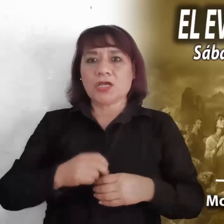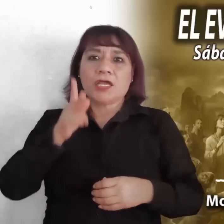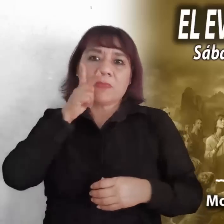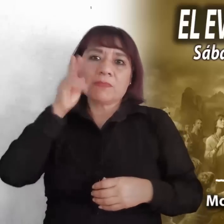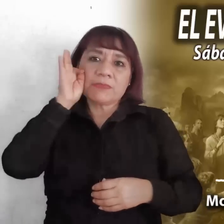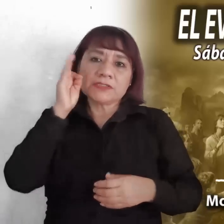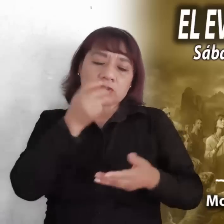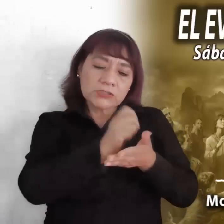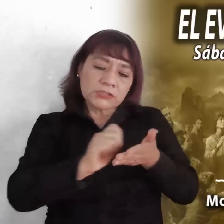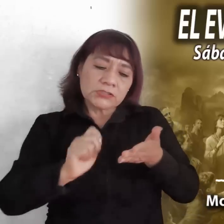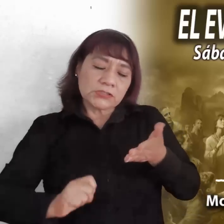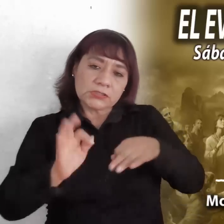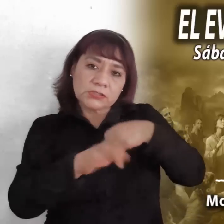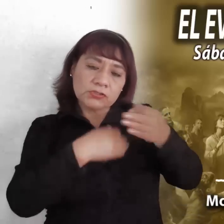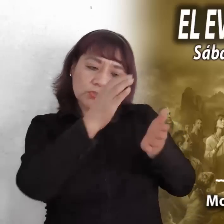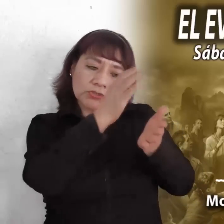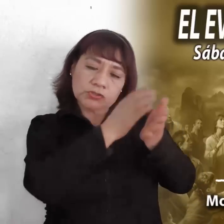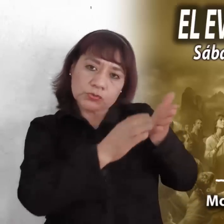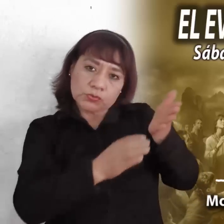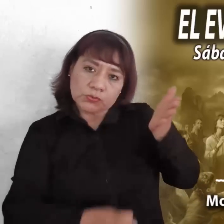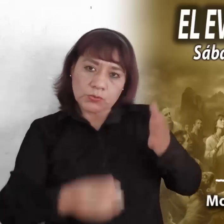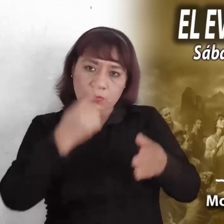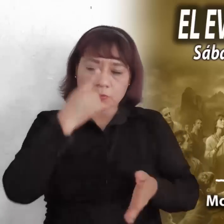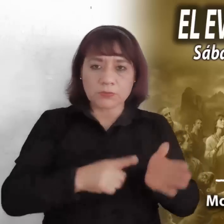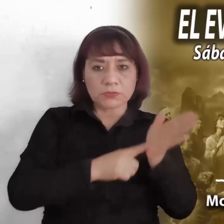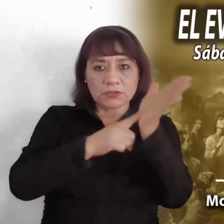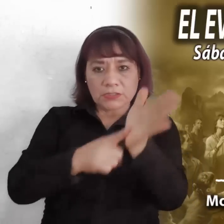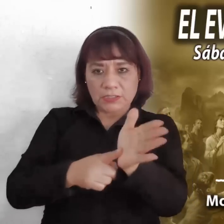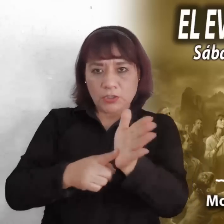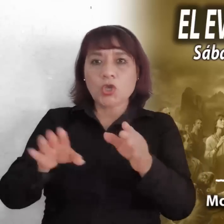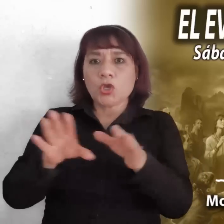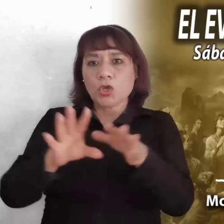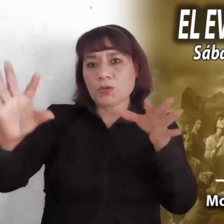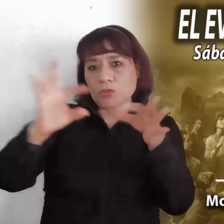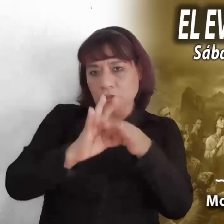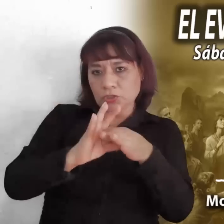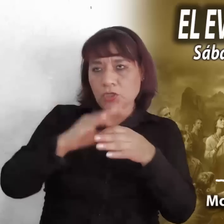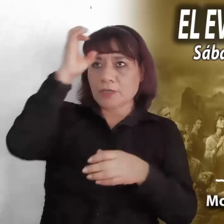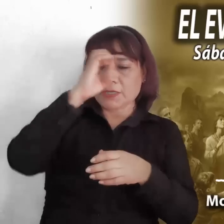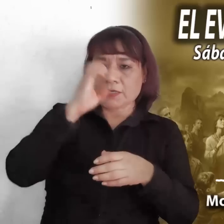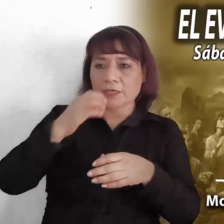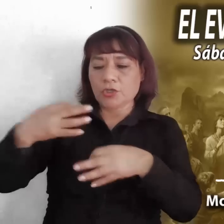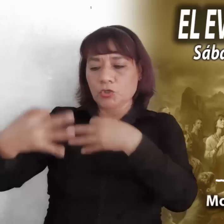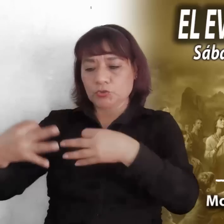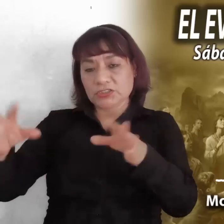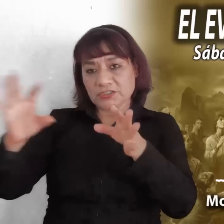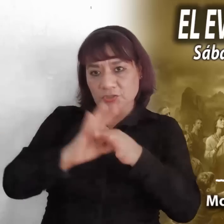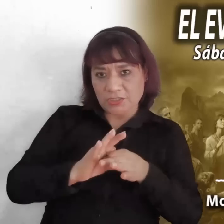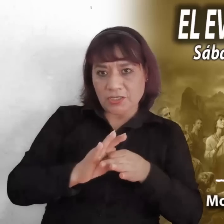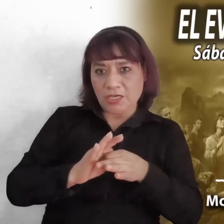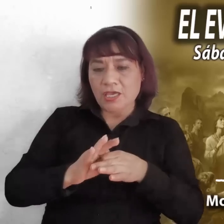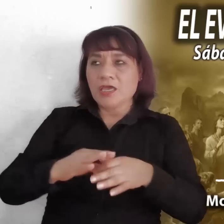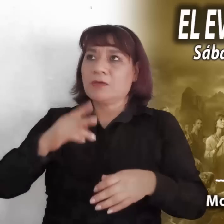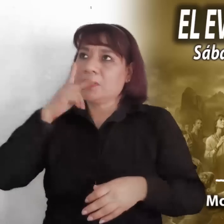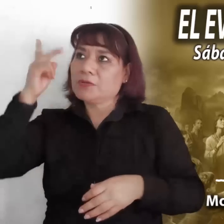capítulo para mostrarnos esa íntima conexión entre Evangelio y justicia, entre palabra de Dios y